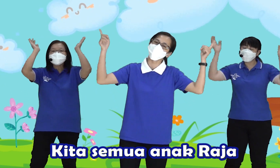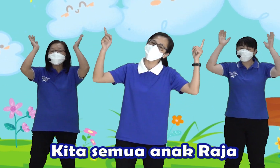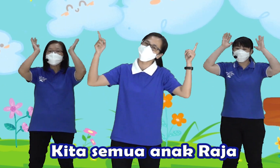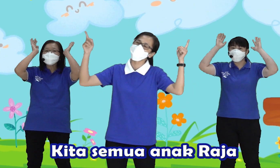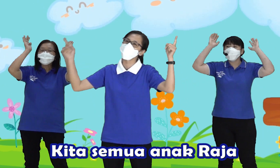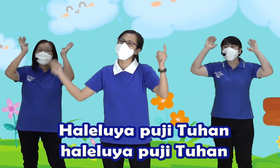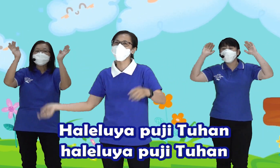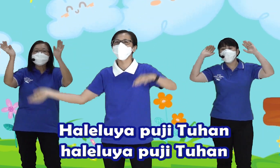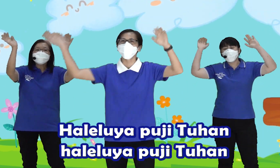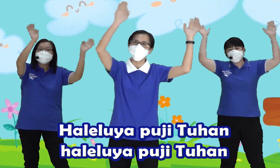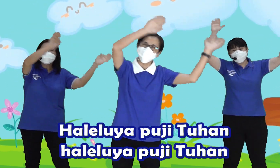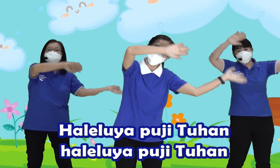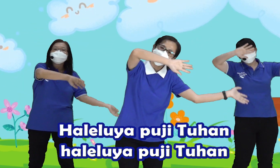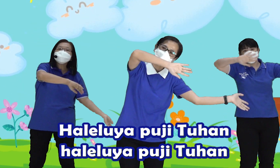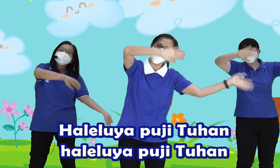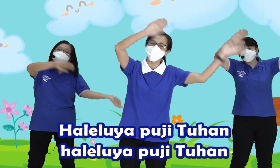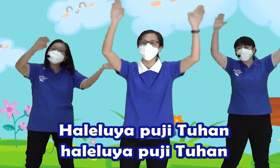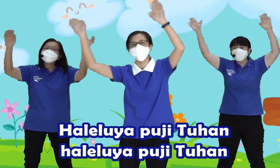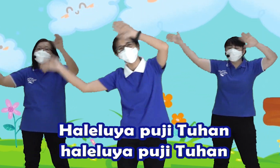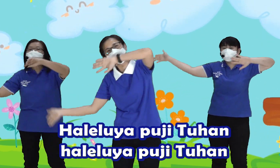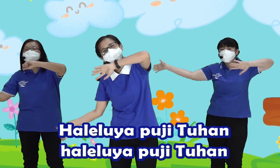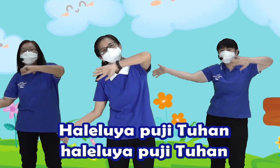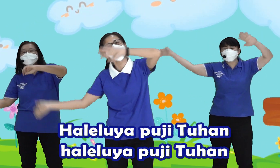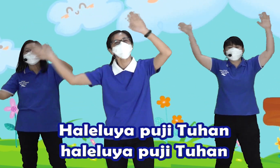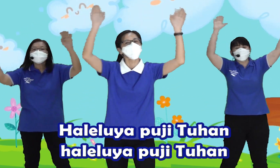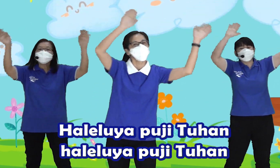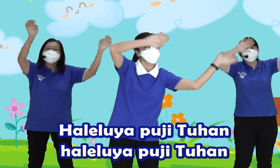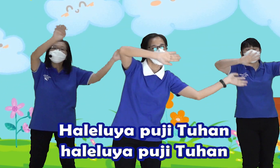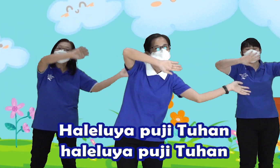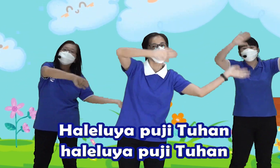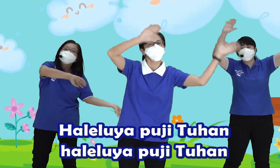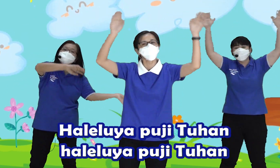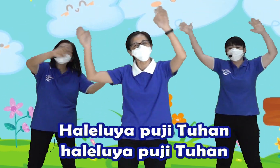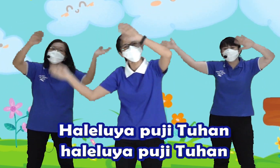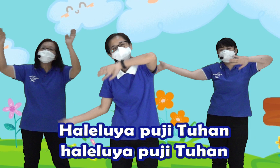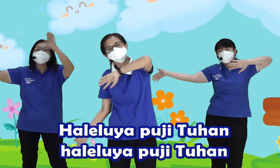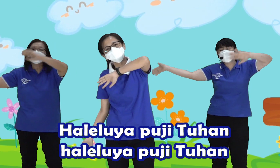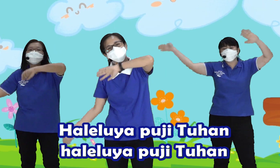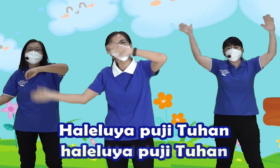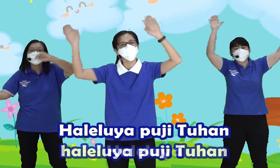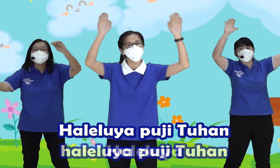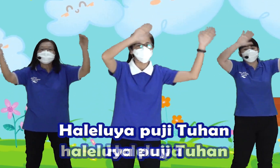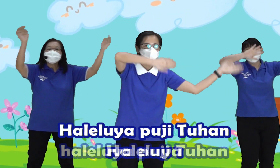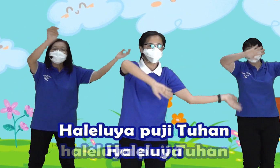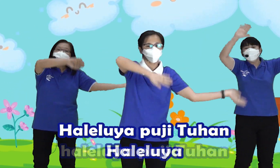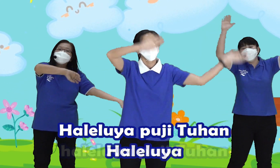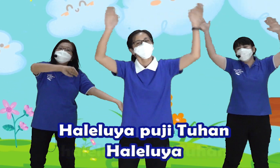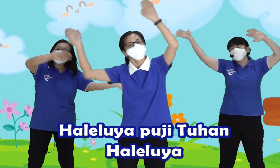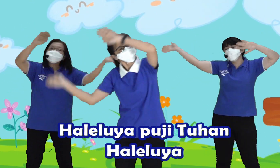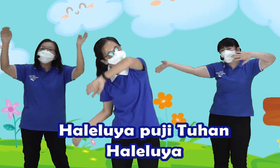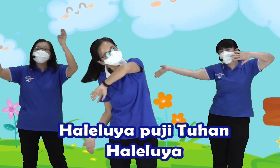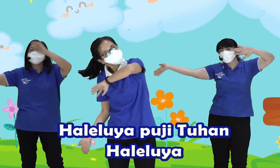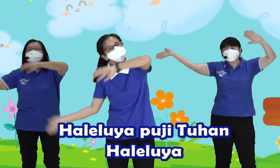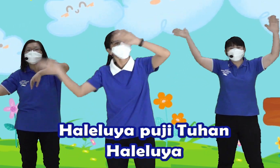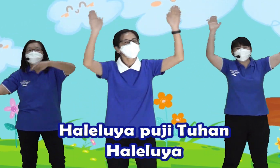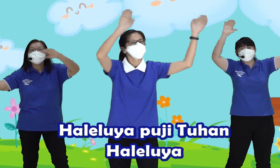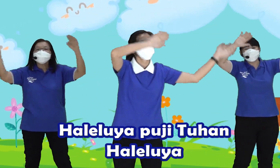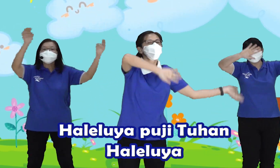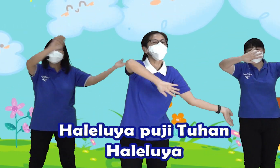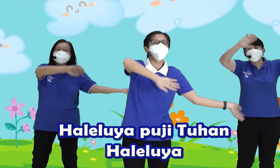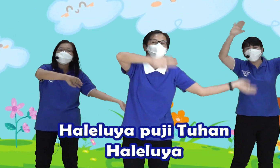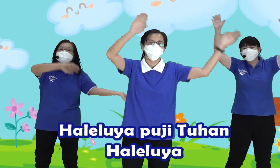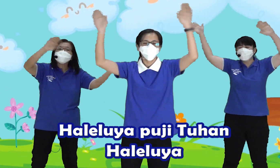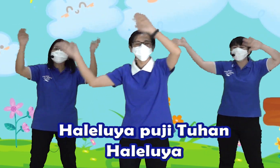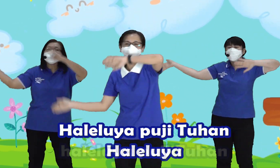raja Haleluya Puji Tuhan Haleluya Puji Tuhan Haleluya Puji